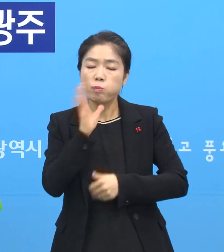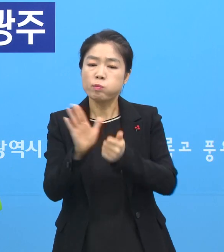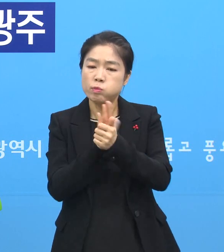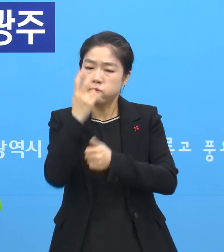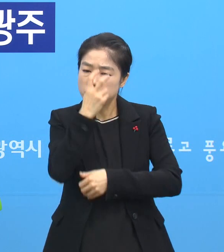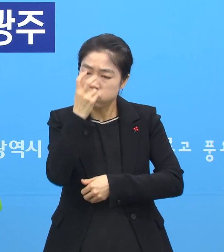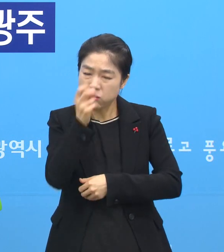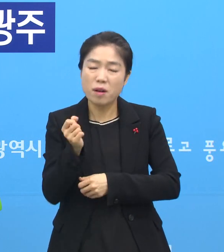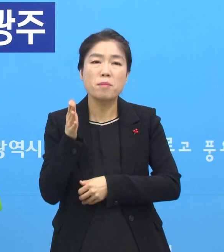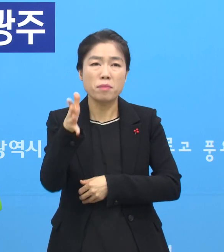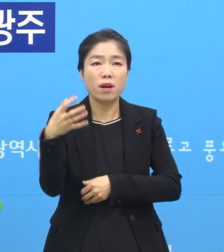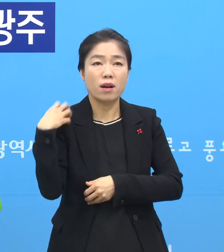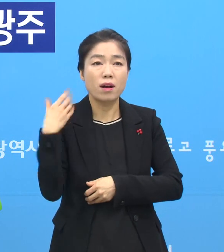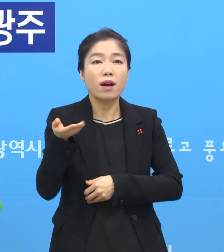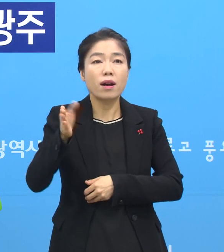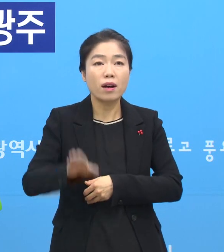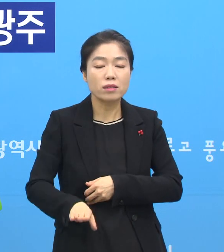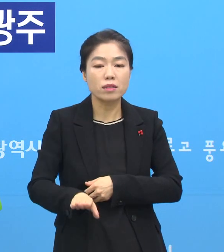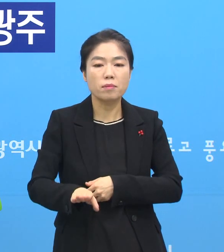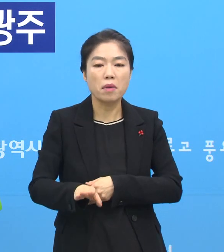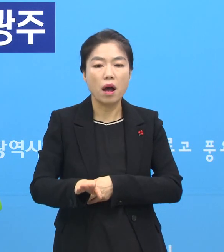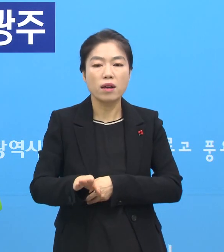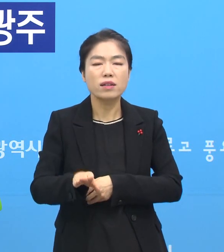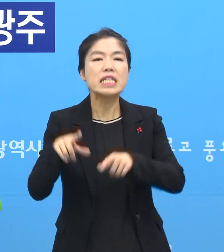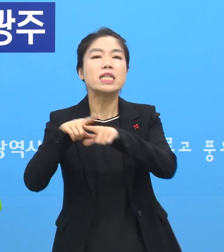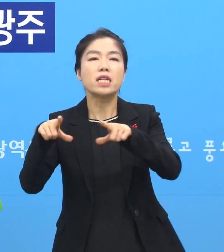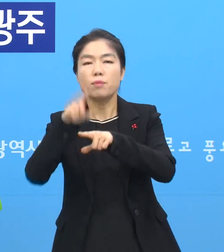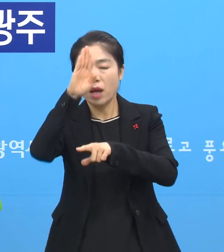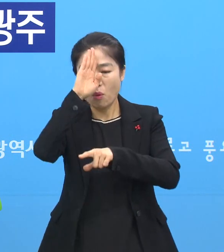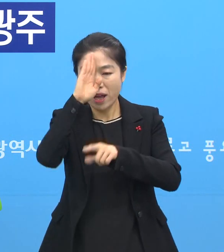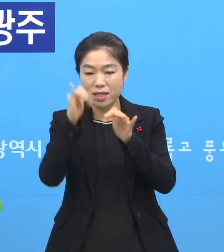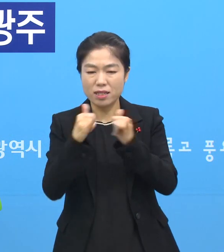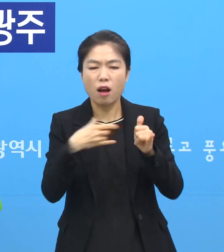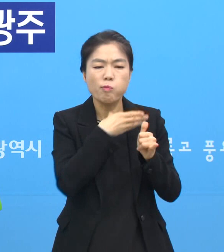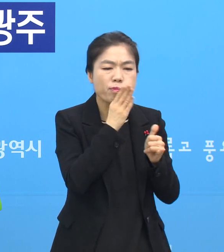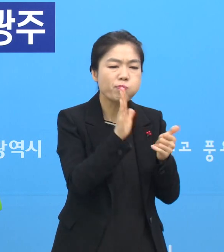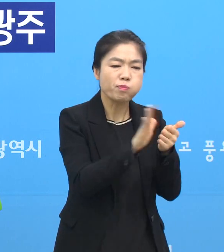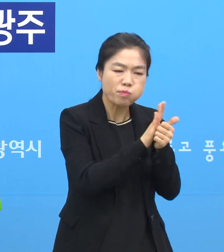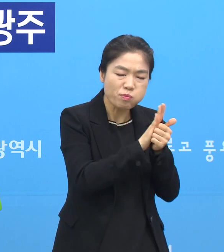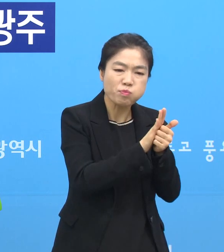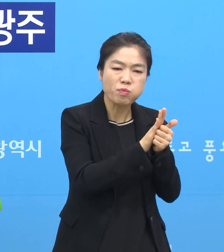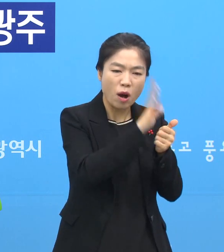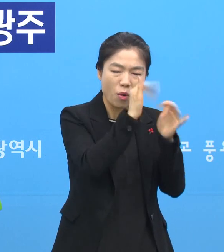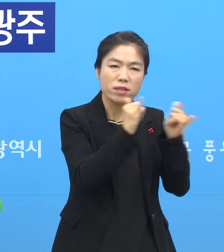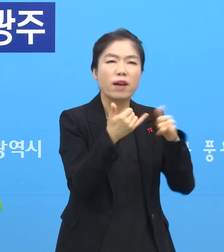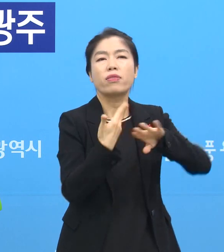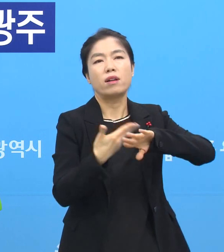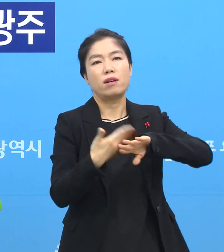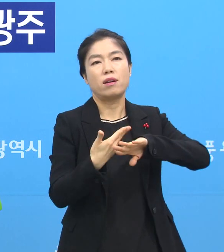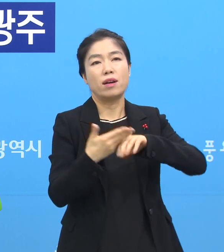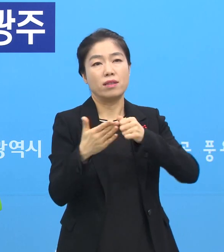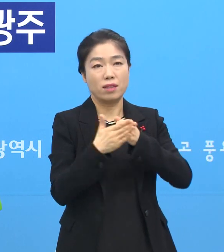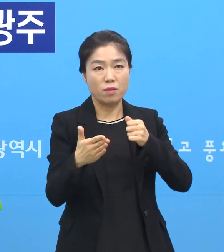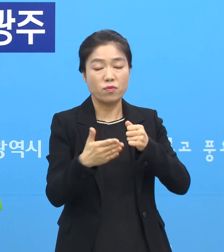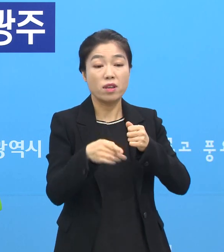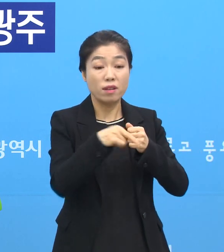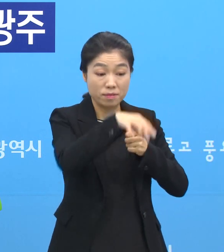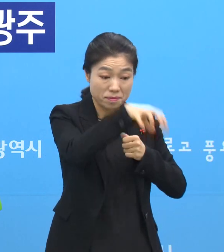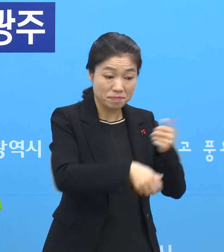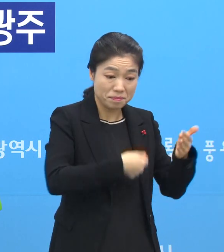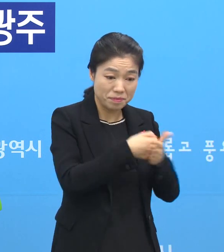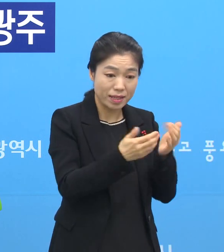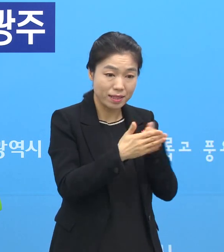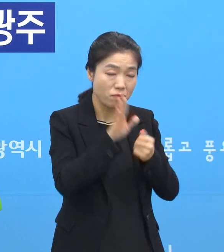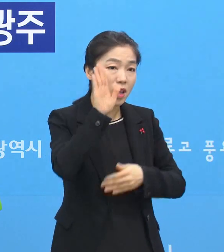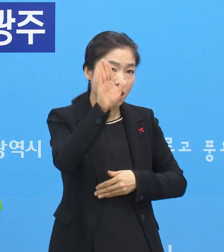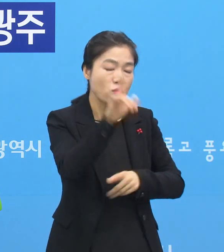보고 있는데요. 요양환자를 보는 방식과 좀 달라서 이렇게 요양병원이 지정이 되면 앞으로 요양환자 발생했더라도